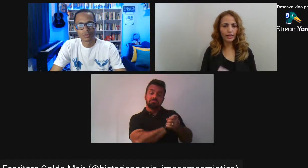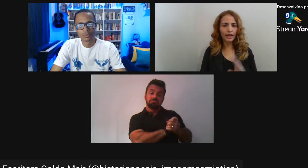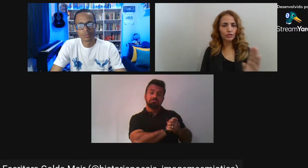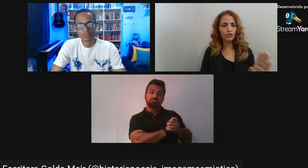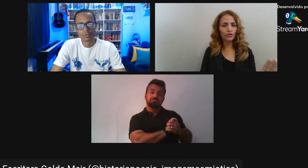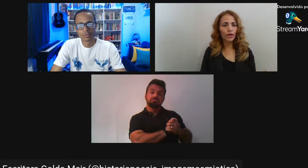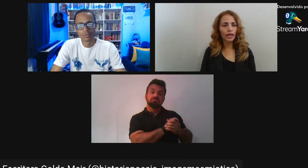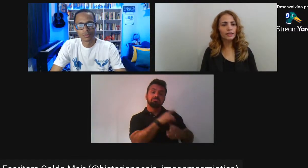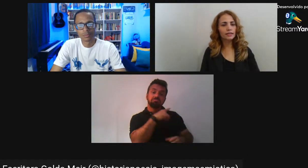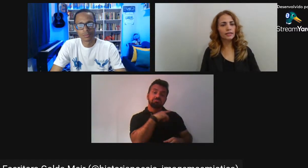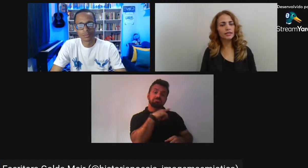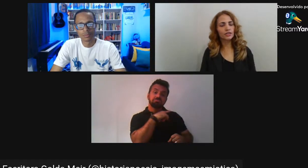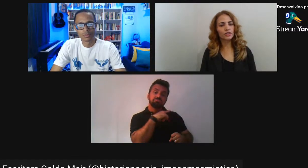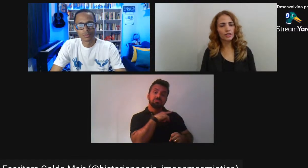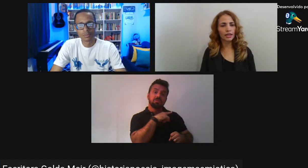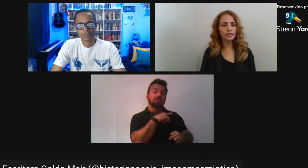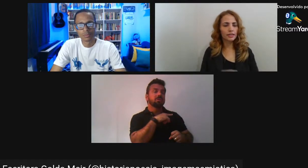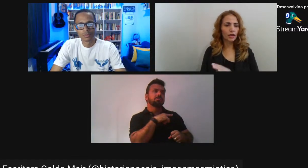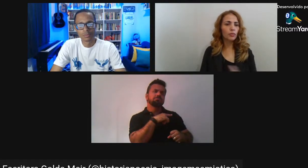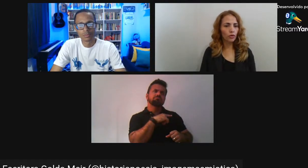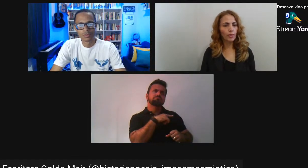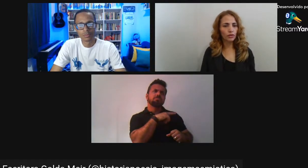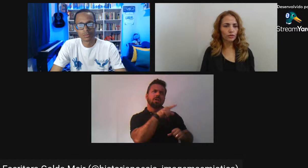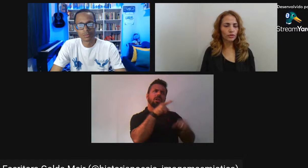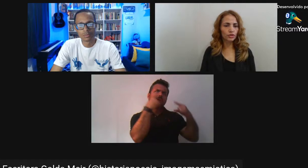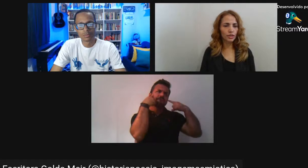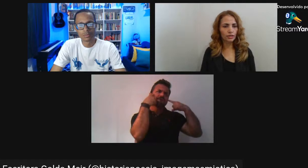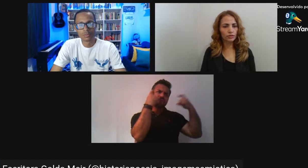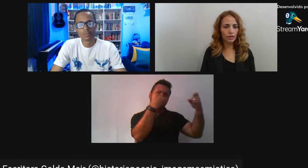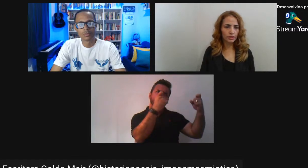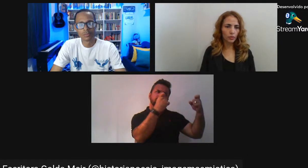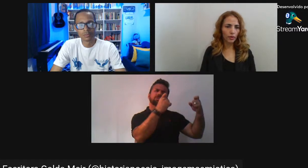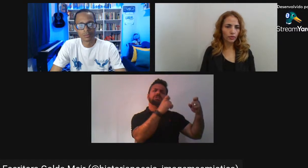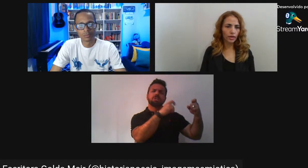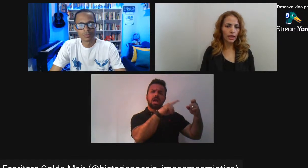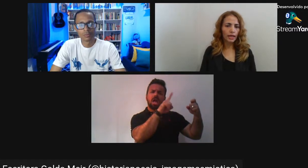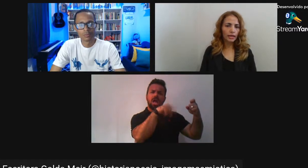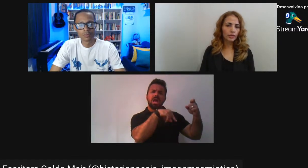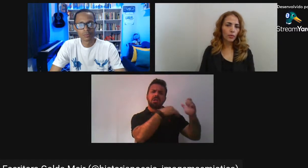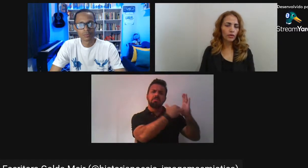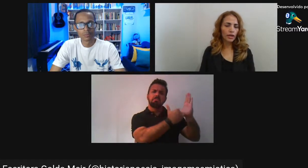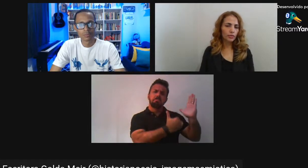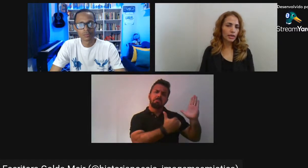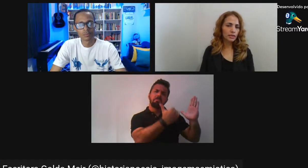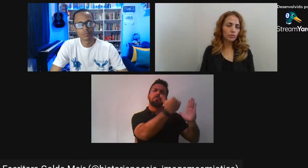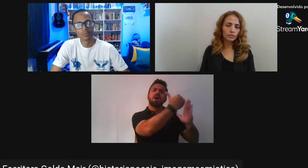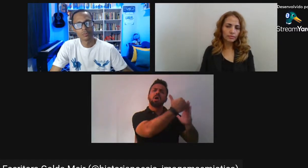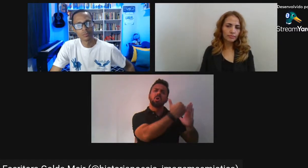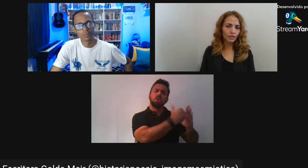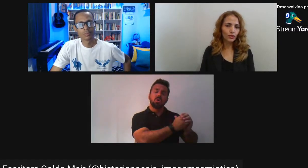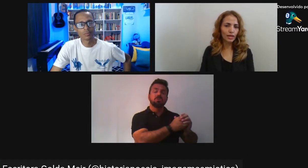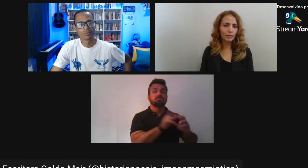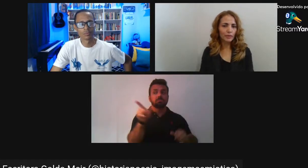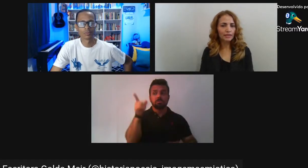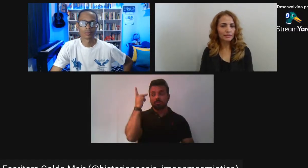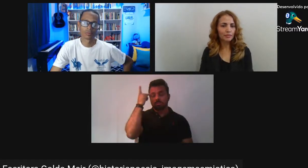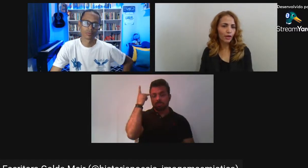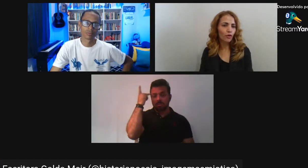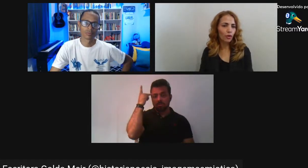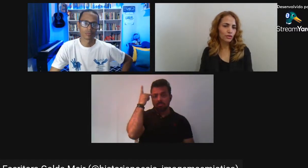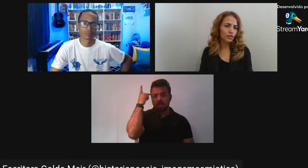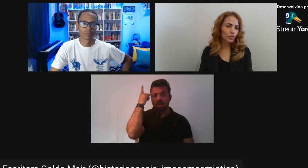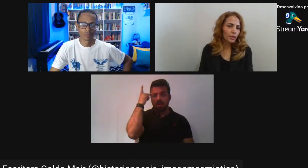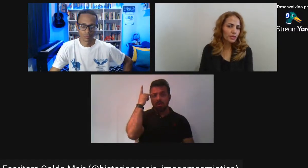um retrato De violência E de restrição Um pouco maior No Rio de Janeiro Do que em São Paulo Em São Paulo Era uma questão Mais voltada Para